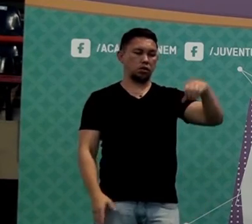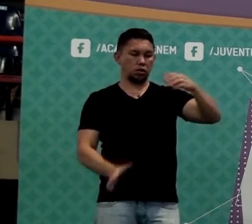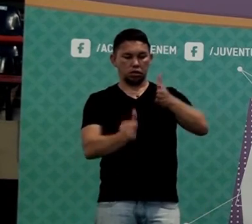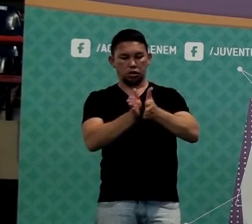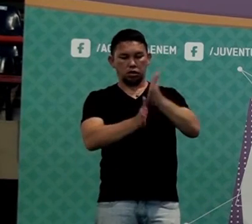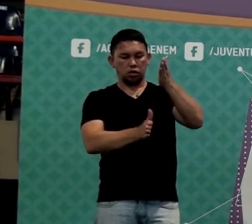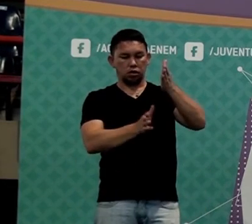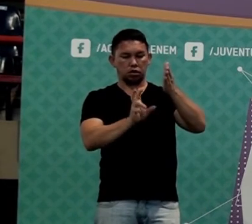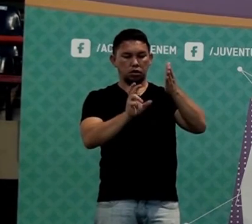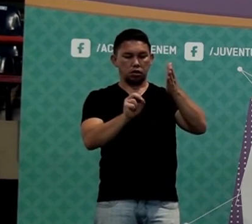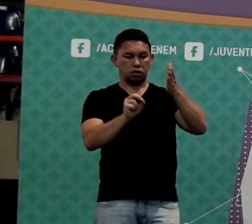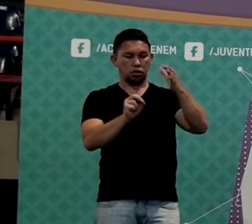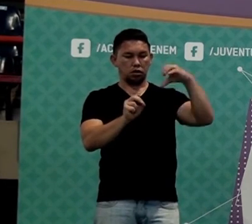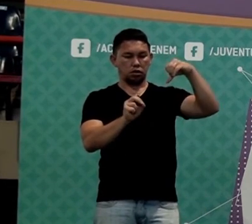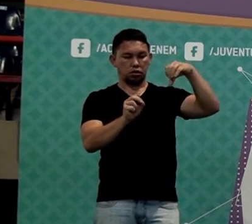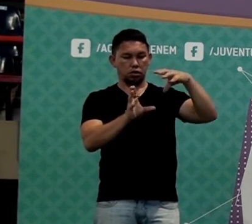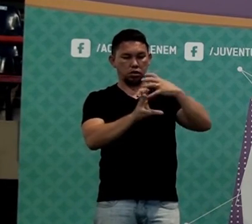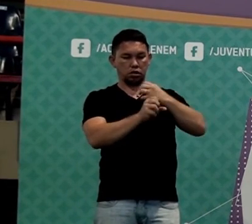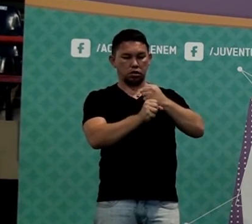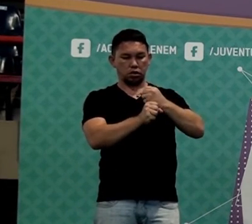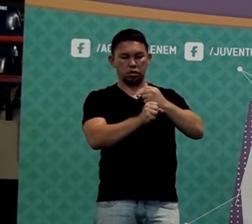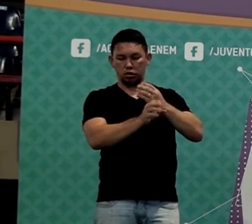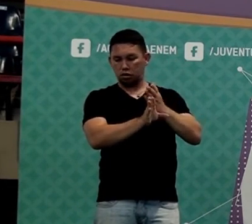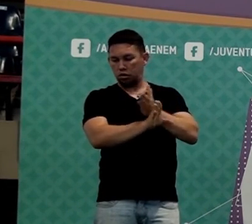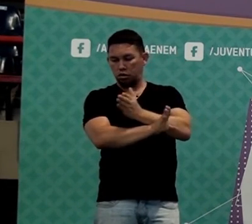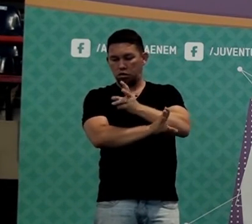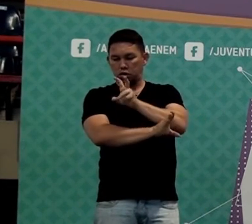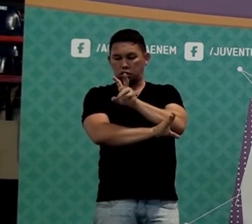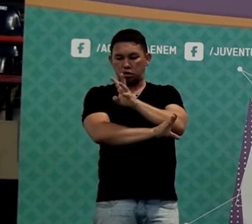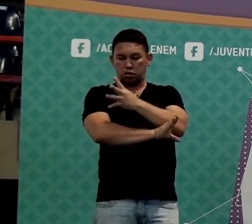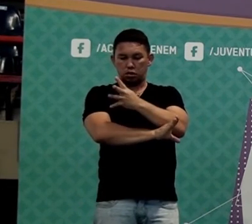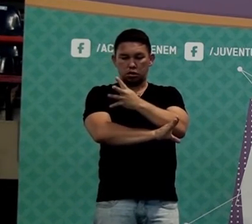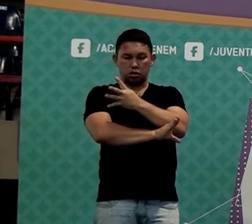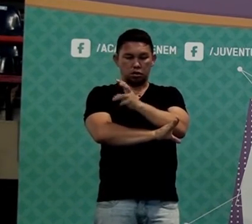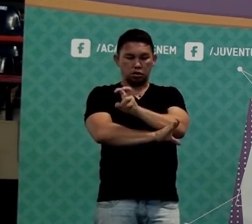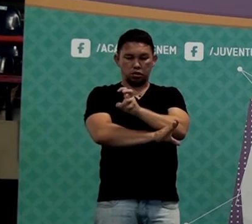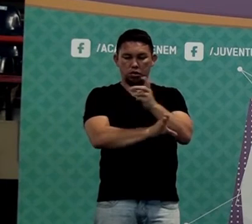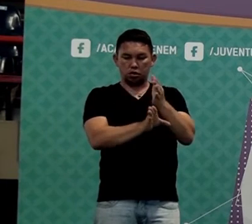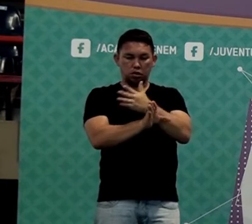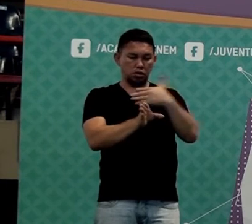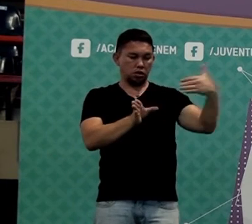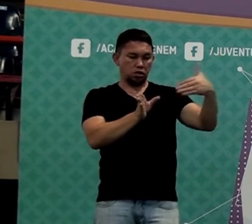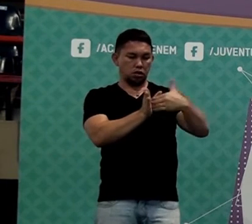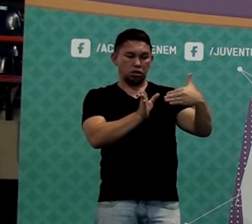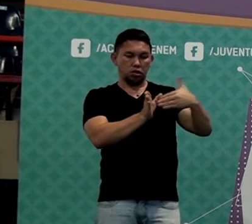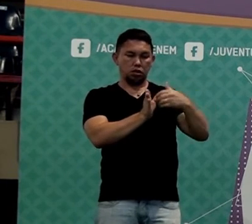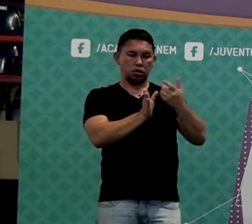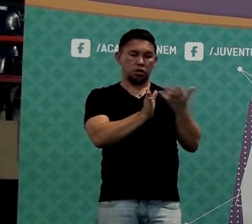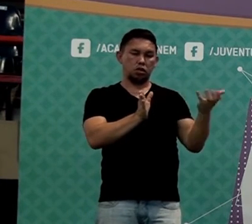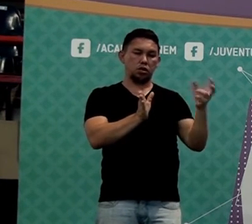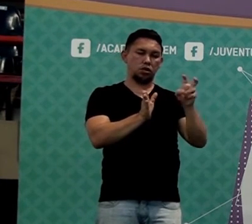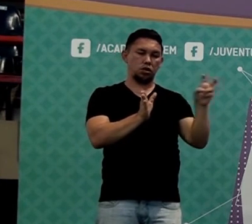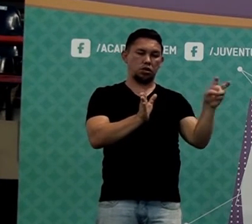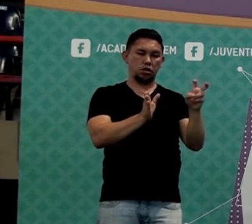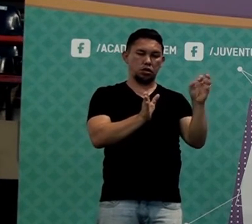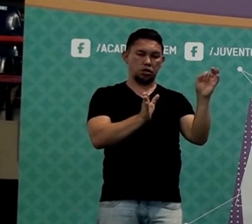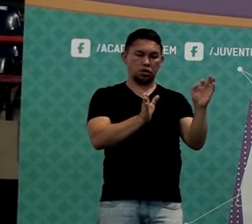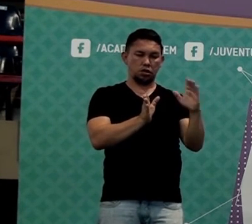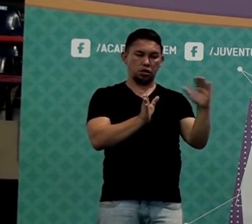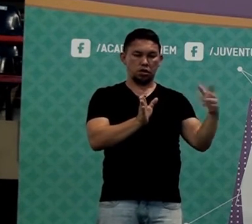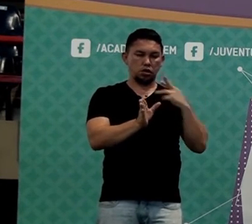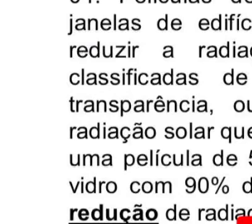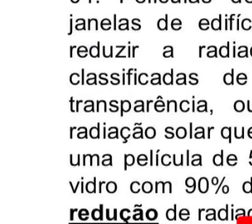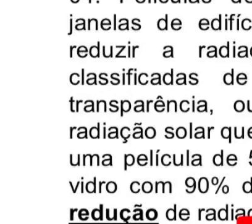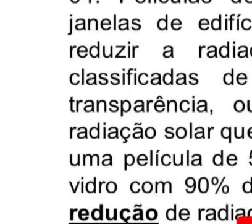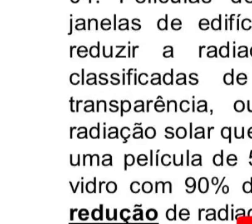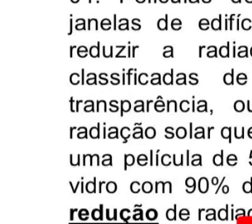de 50%, que dá 45%. Isso é o que tá passando. Então, bloqueou quanto? 55. Resposta